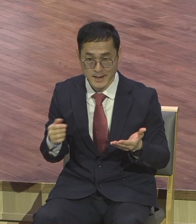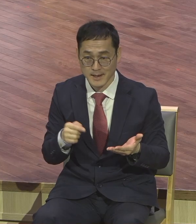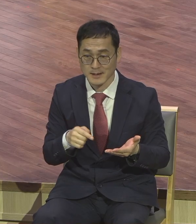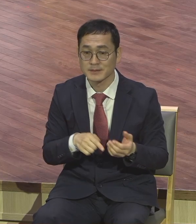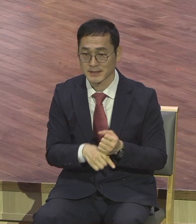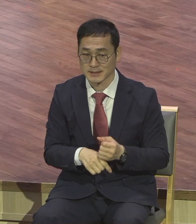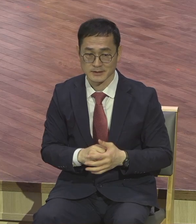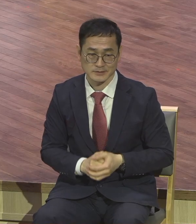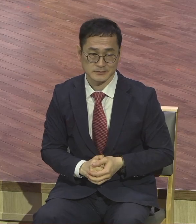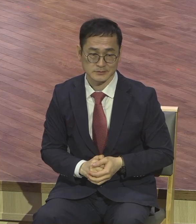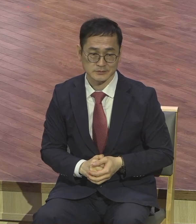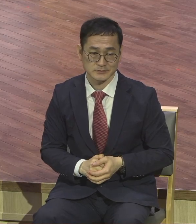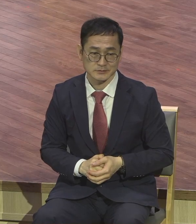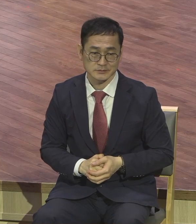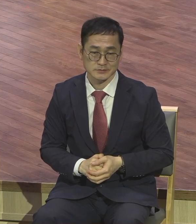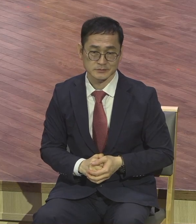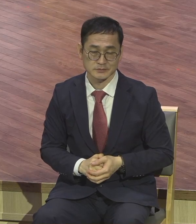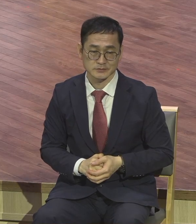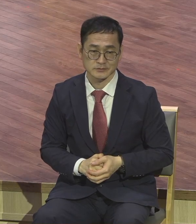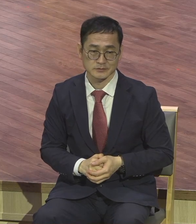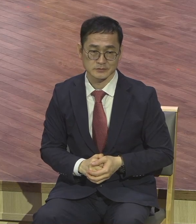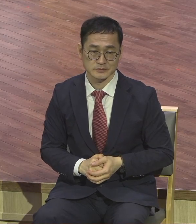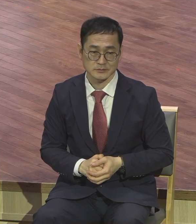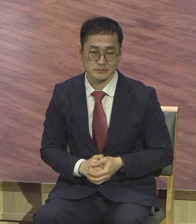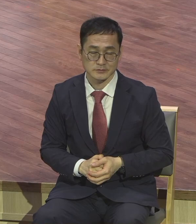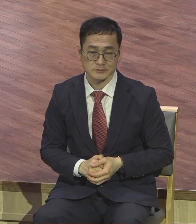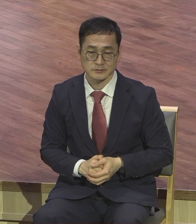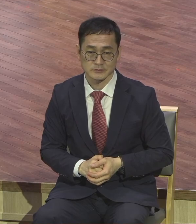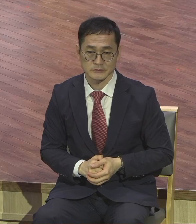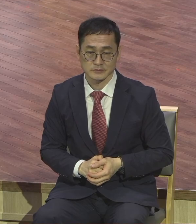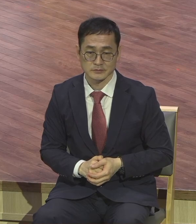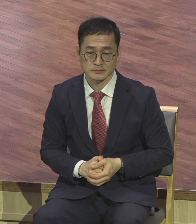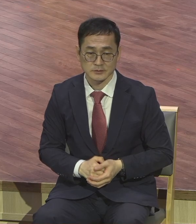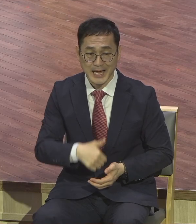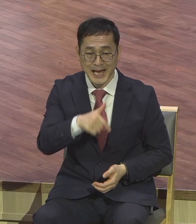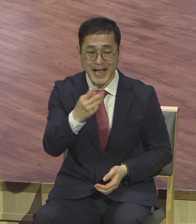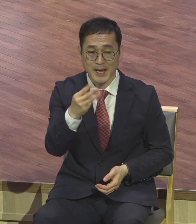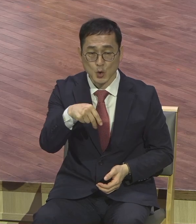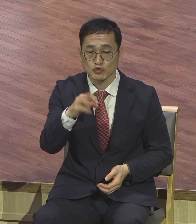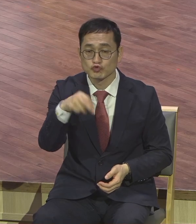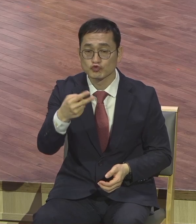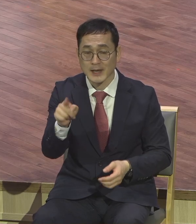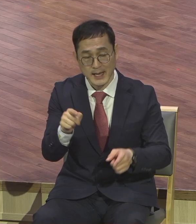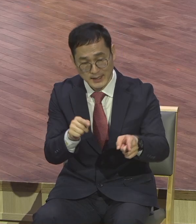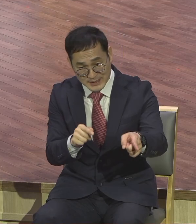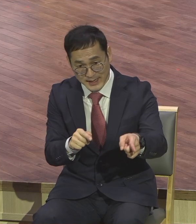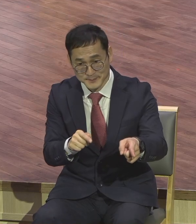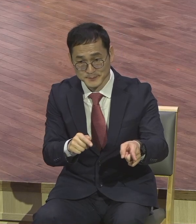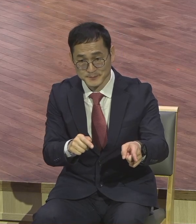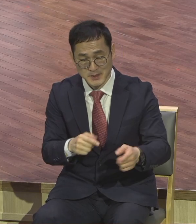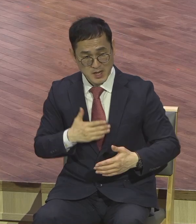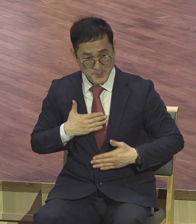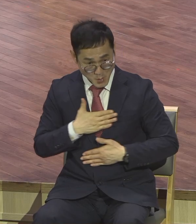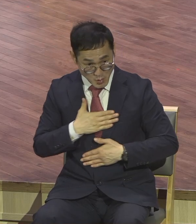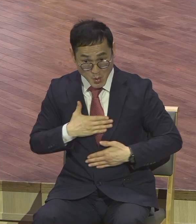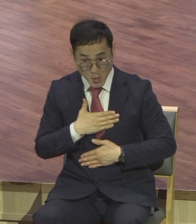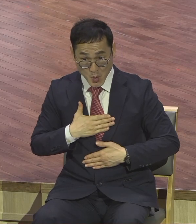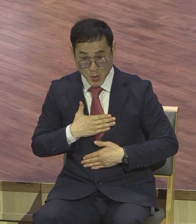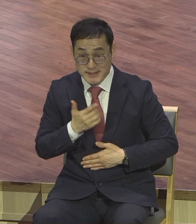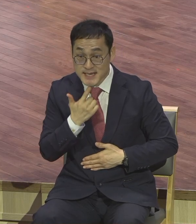구분받은 상태 그런데 본문을 통해 예수님께서 가른유다가 이런 목욕을 체험 다시 말해서 중생체험